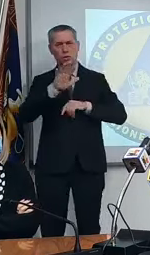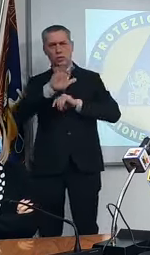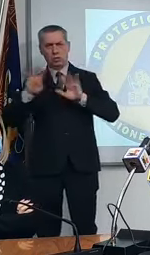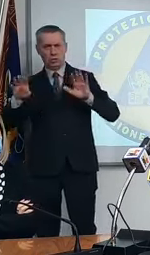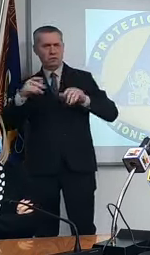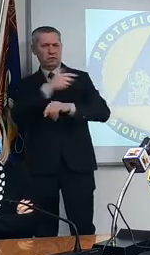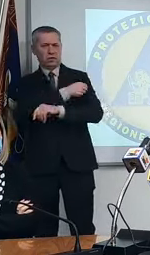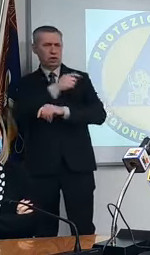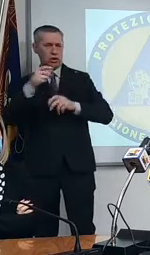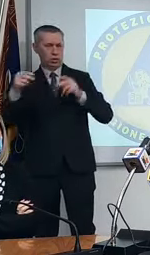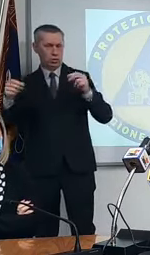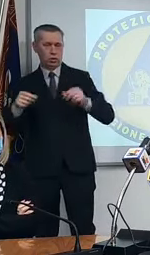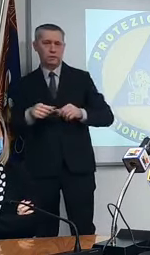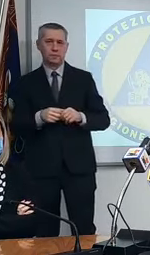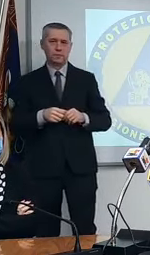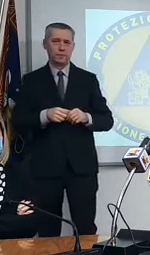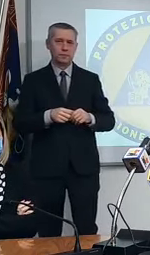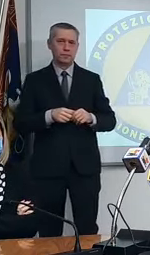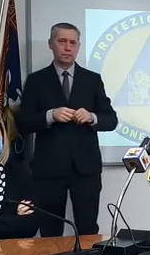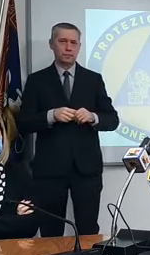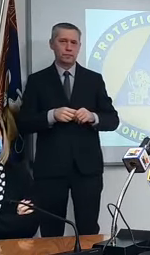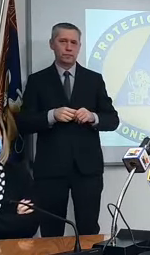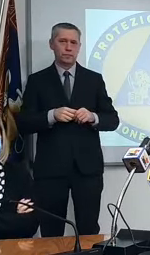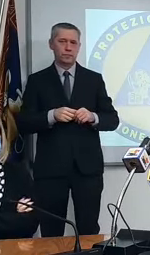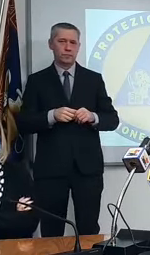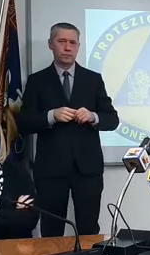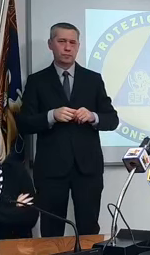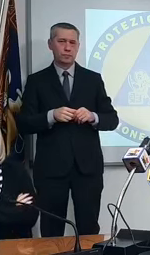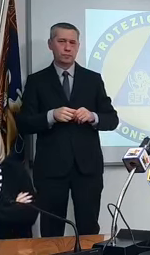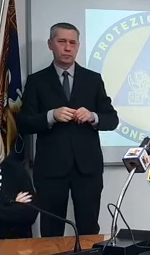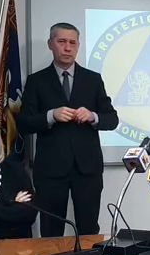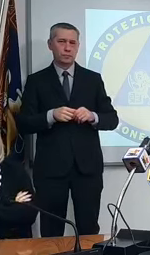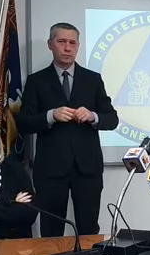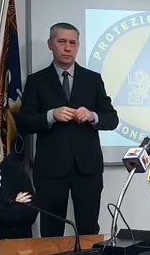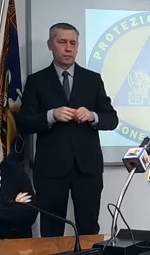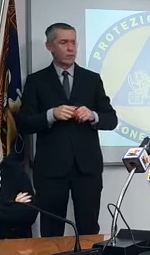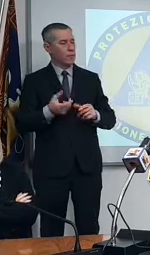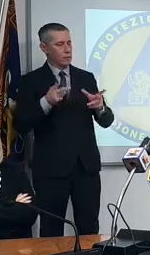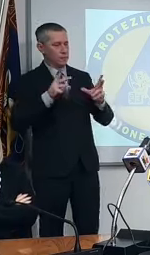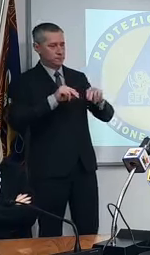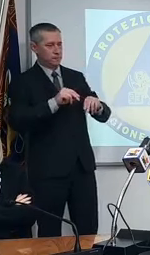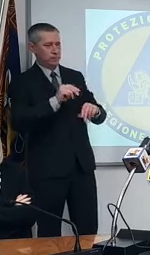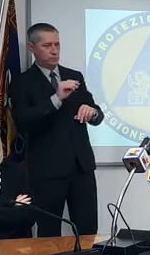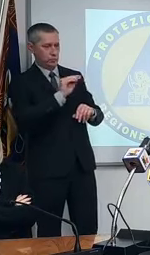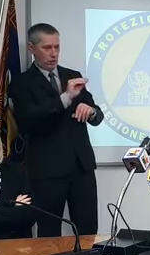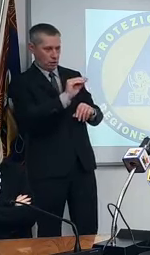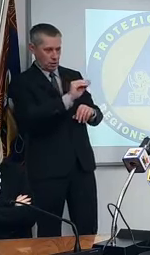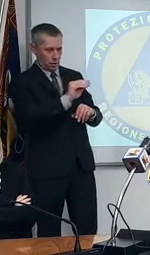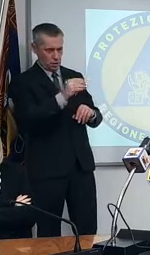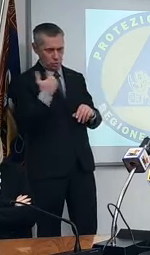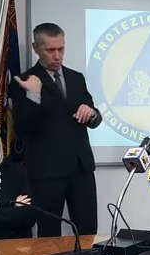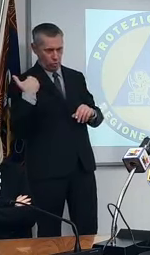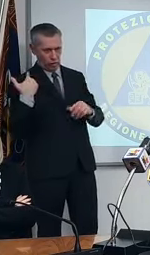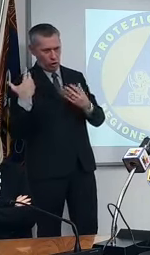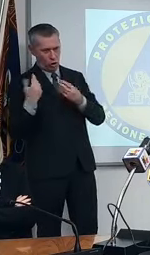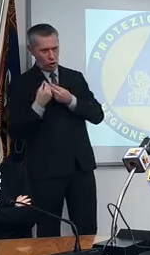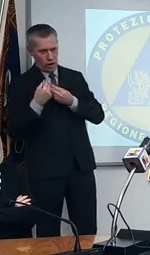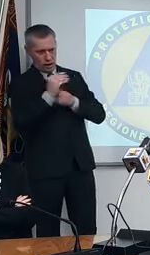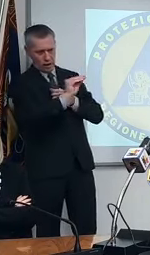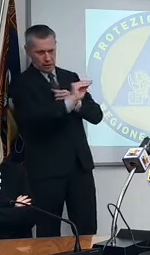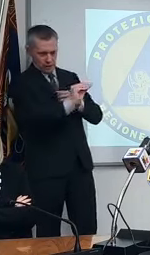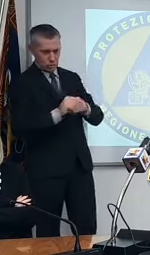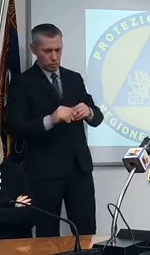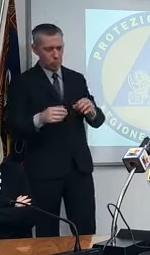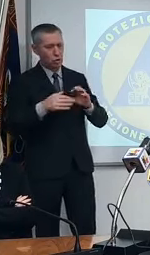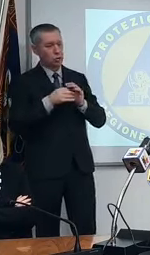ecco sì mi scusi continuo riprendo quello che aveva chiesto la collega riguarda appunto